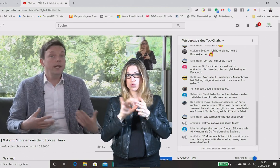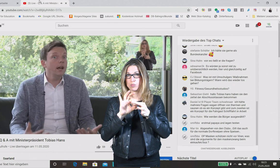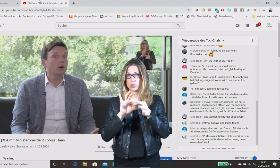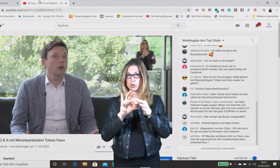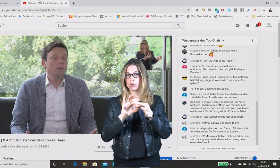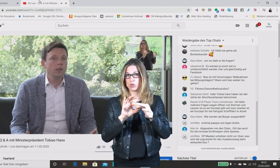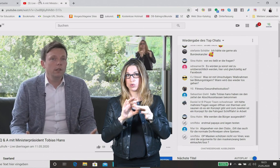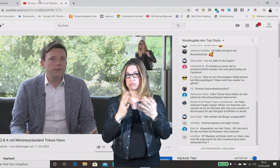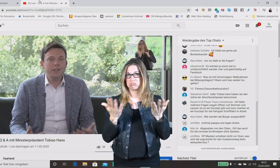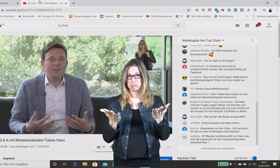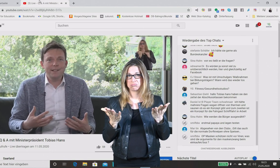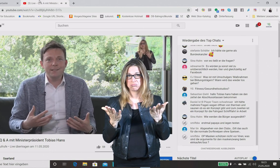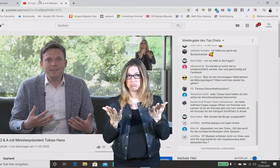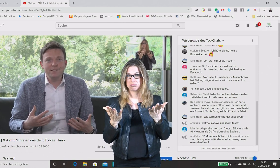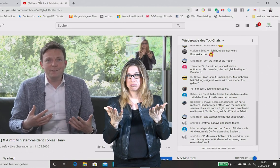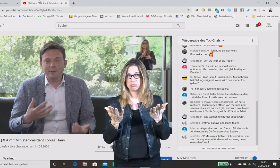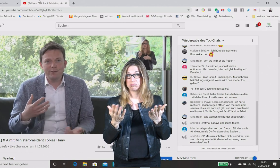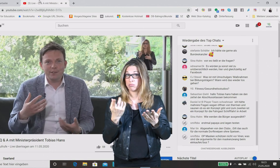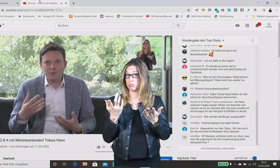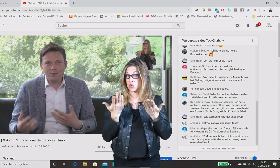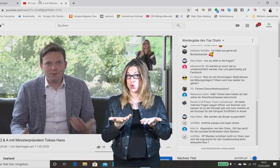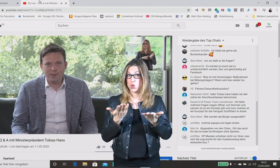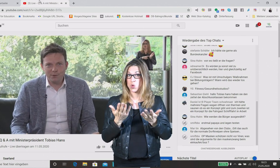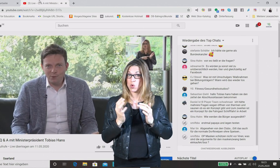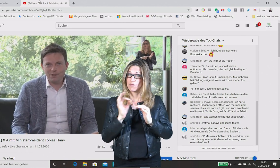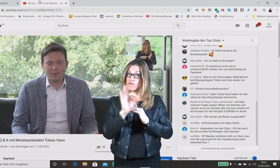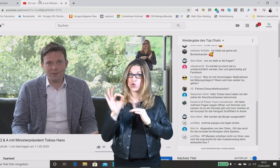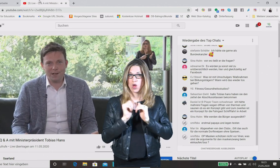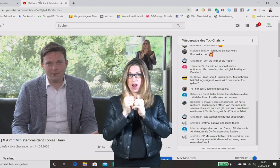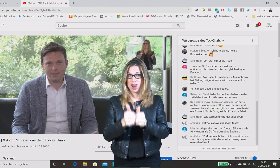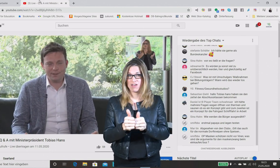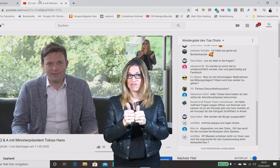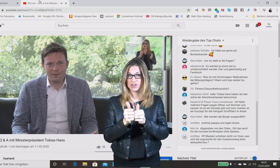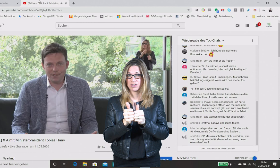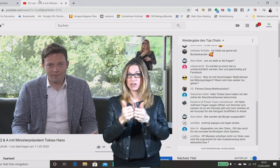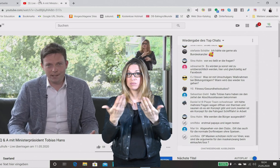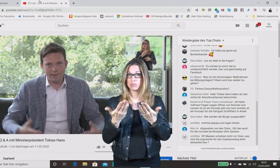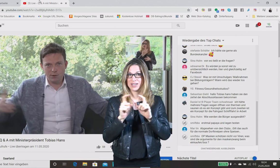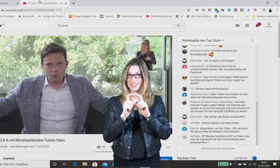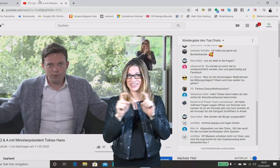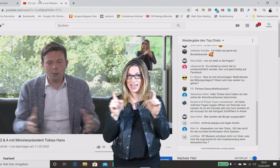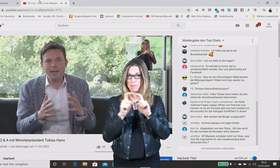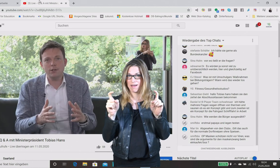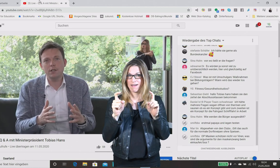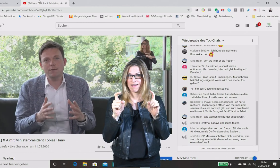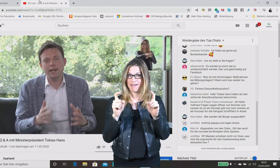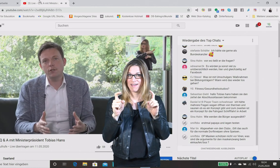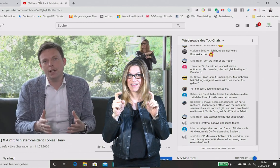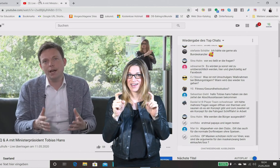ist schon eine große Hilfe, die wir jetzt bei dem Thema Notebooks und